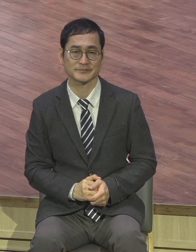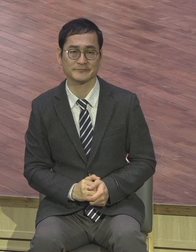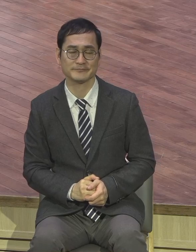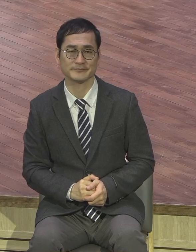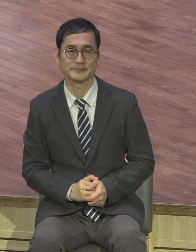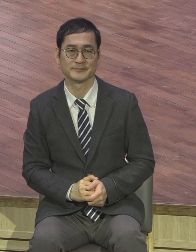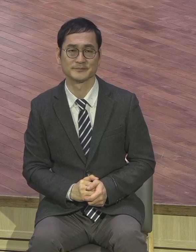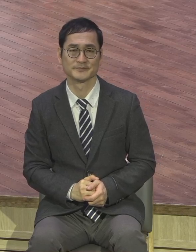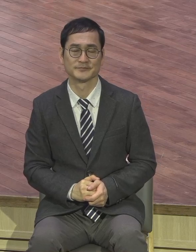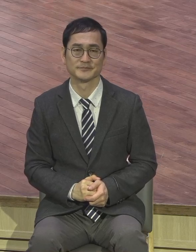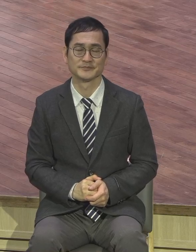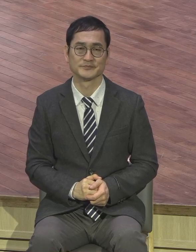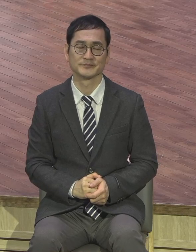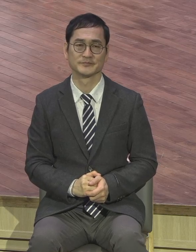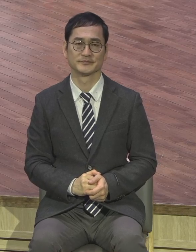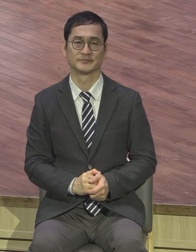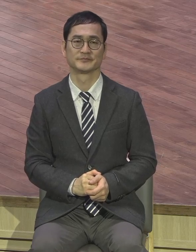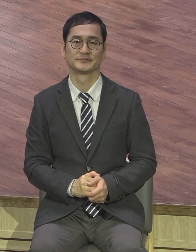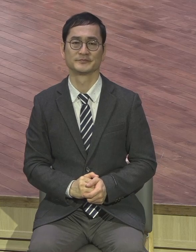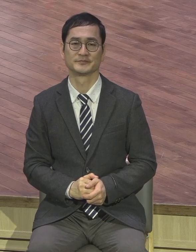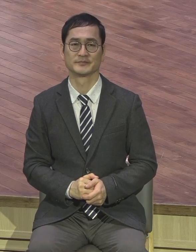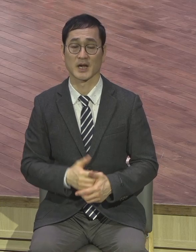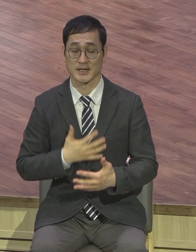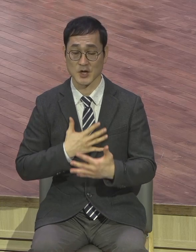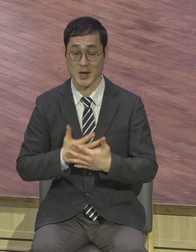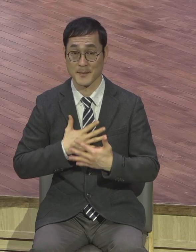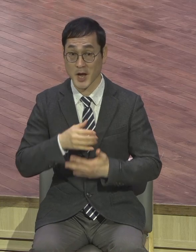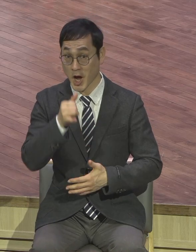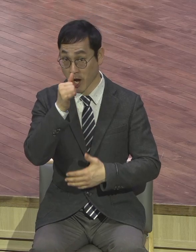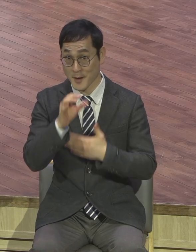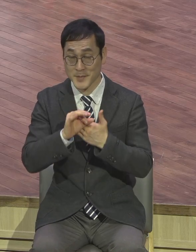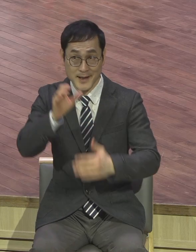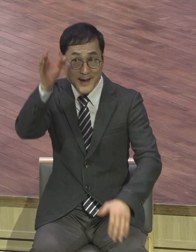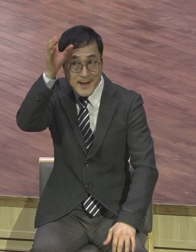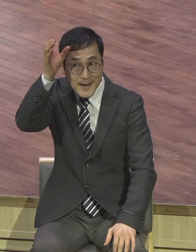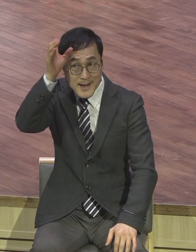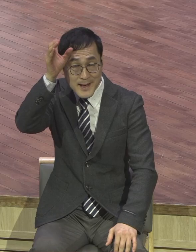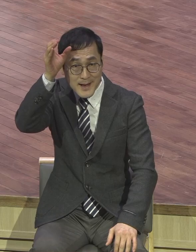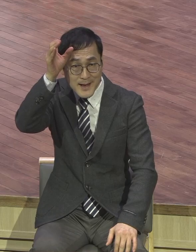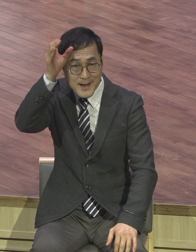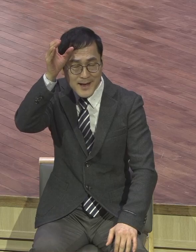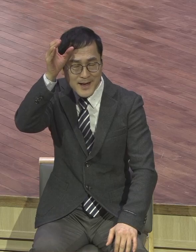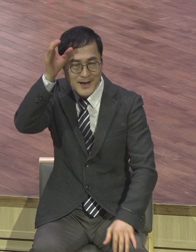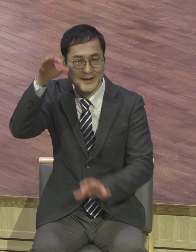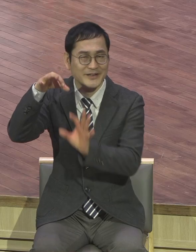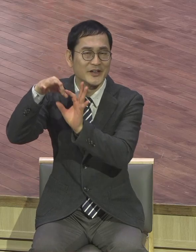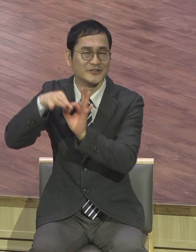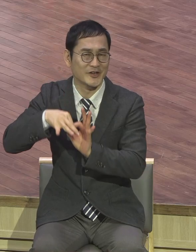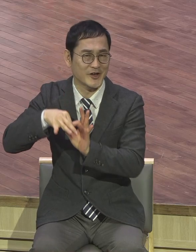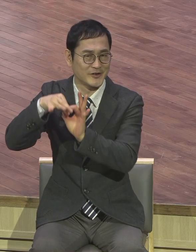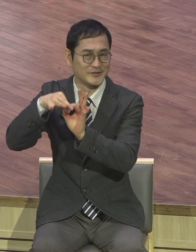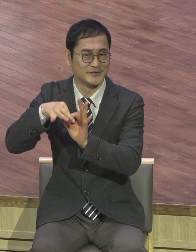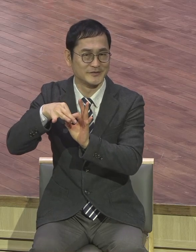슬램이 있으면요 기대가 생겨요. 그렇죠? 슬램이 있으면요 집중하게 됩니다.